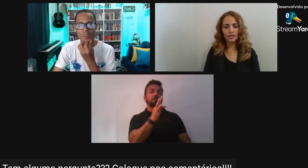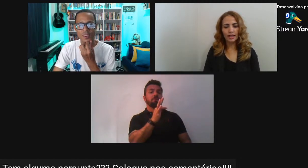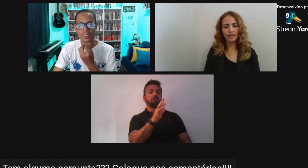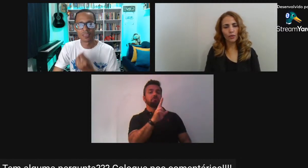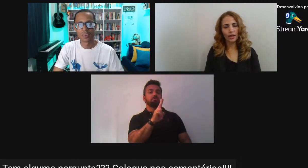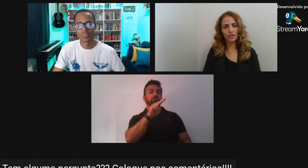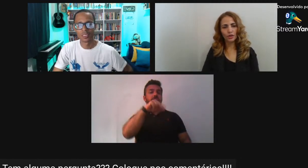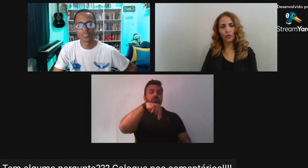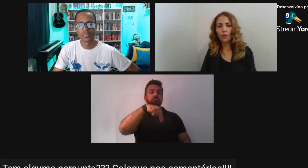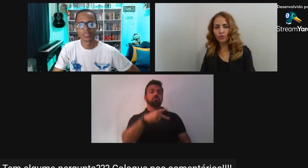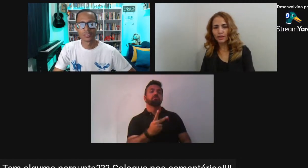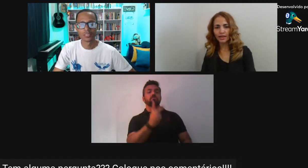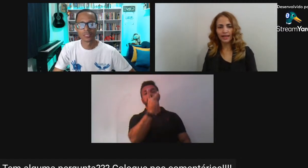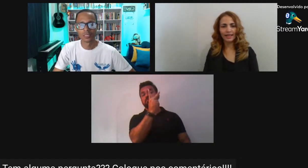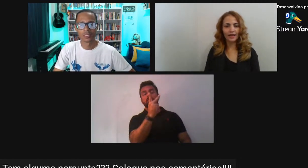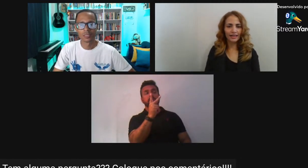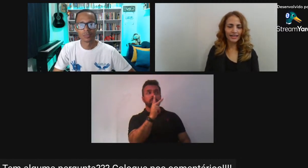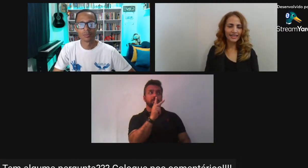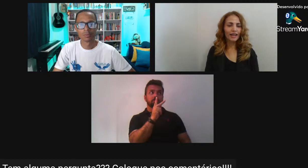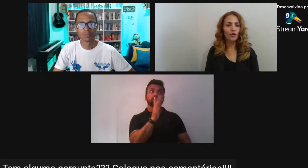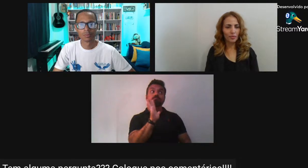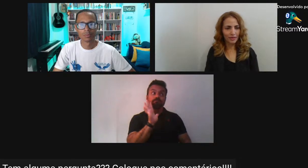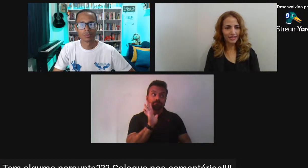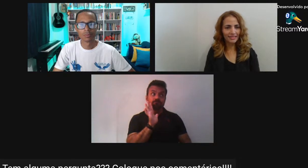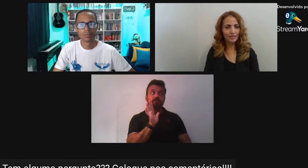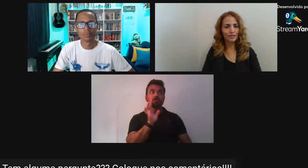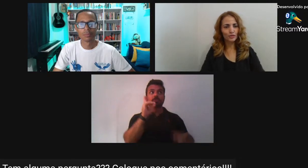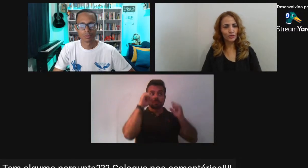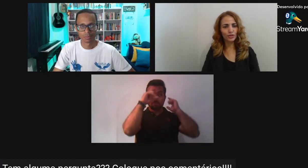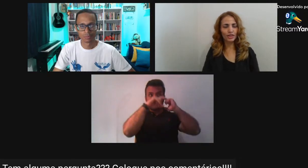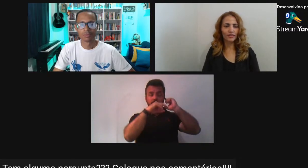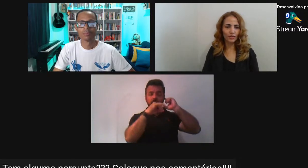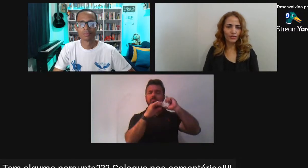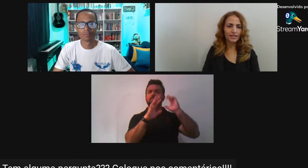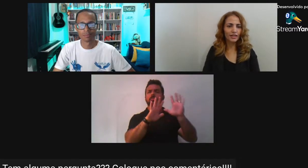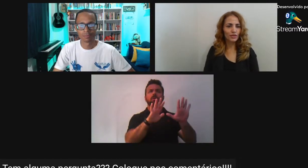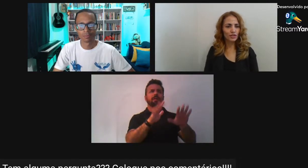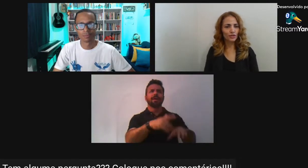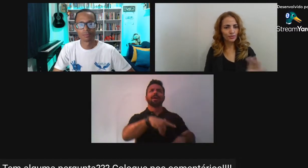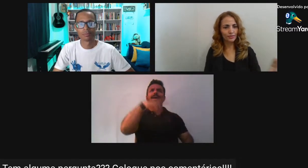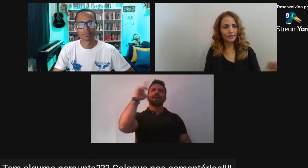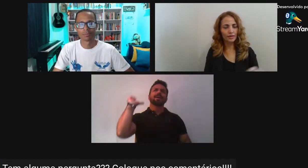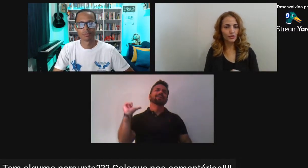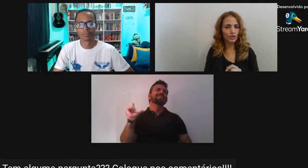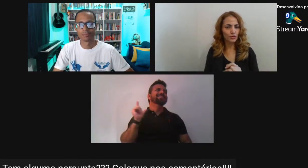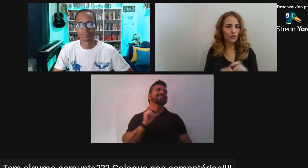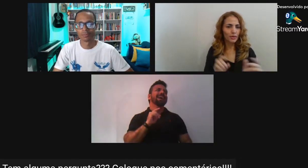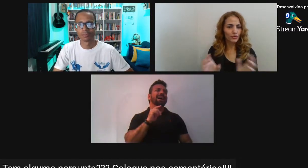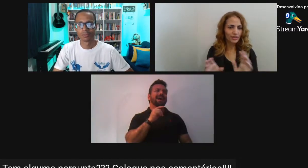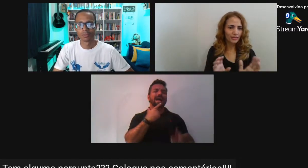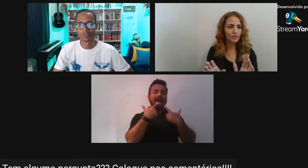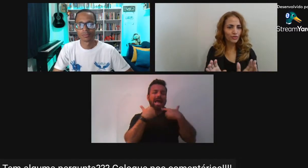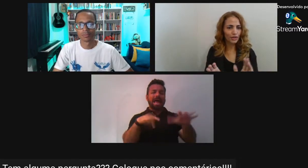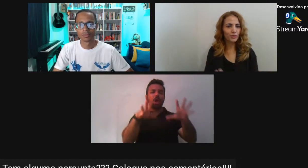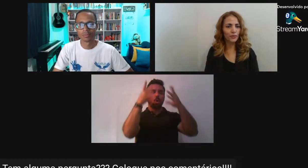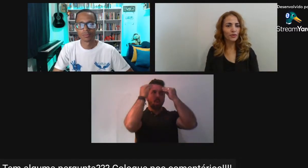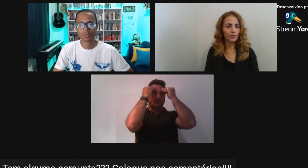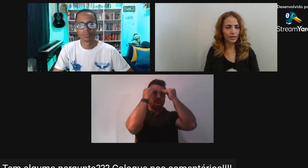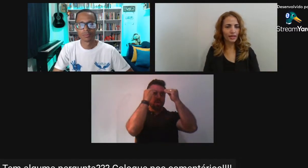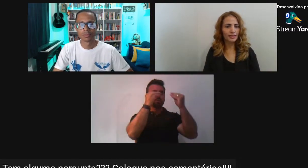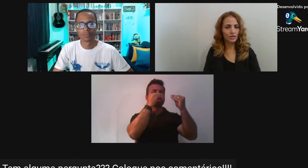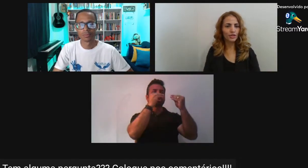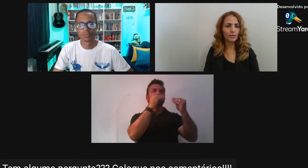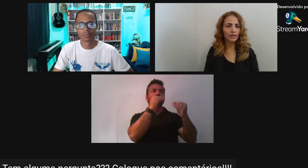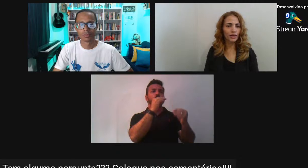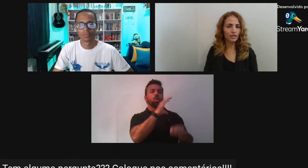a linguagem Culta Era a norma Chegava na universidade Se você não soubesse Você sofreria um pouco